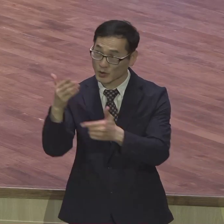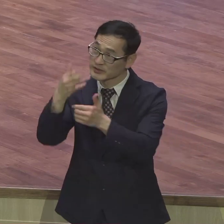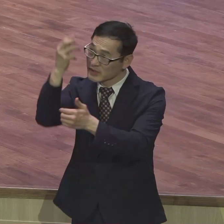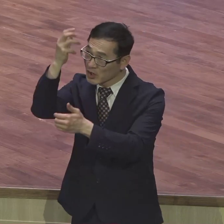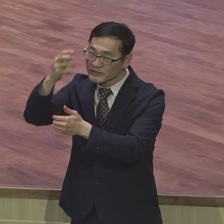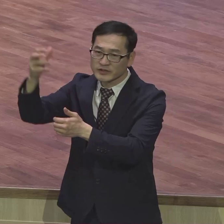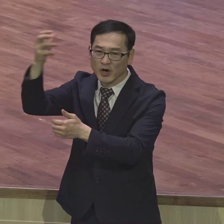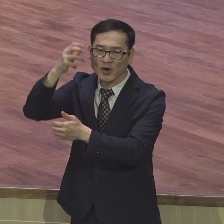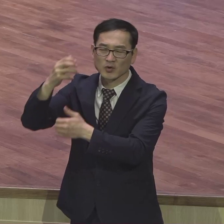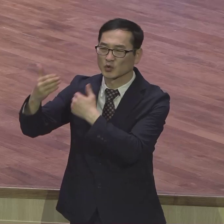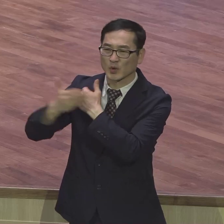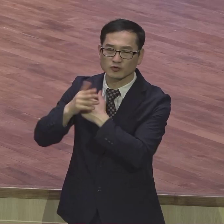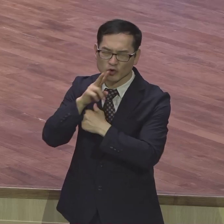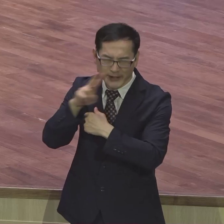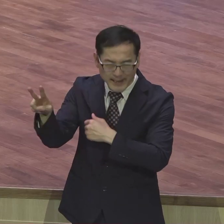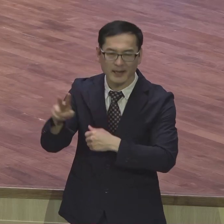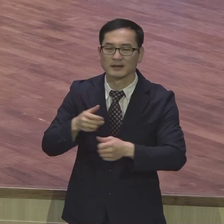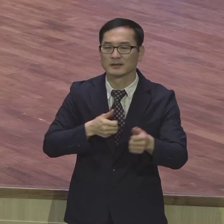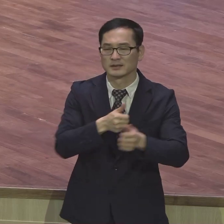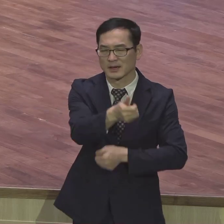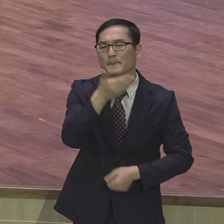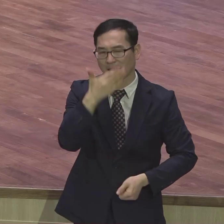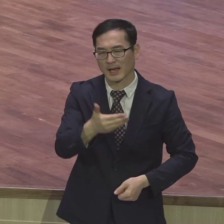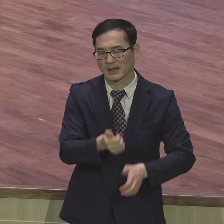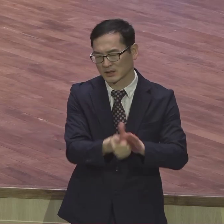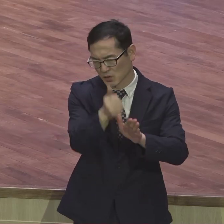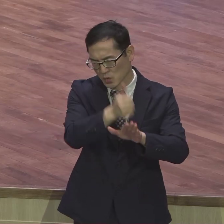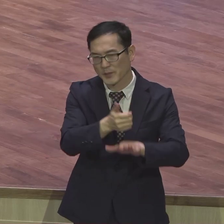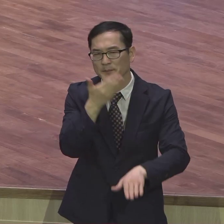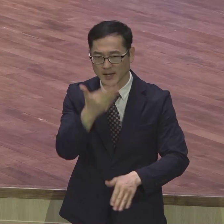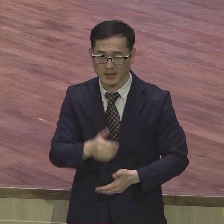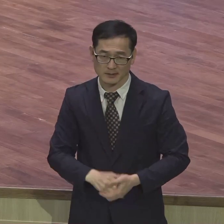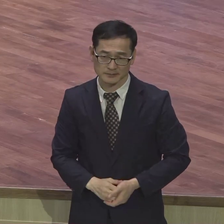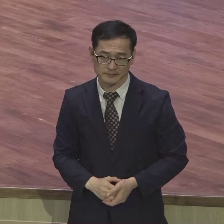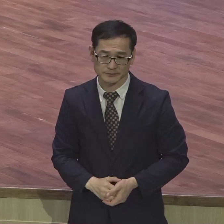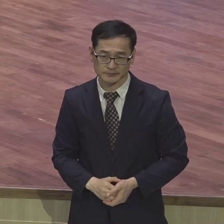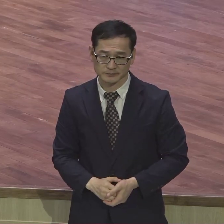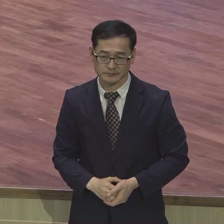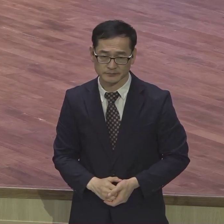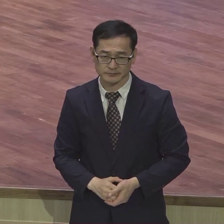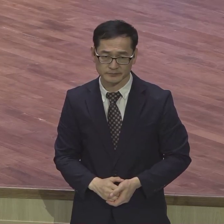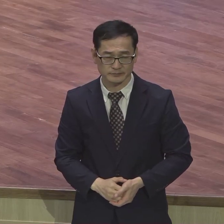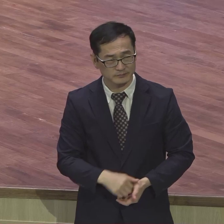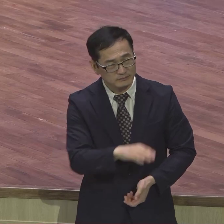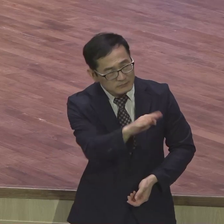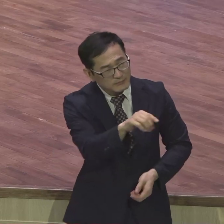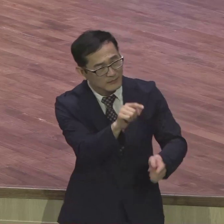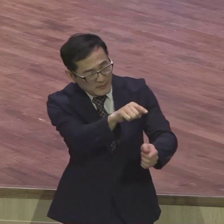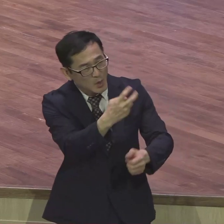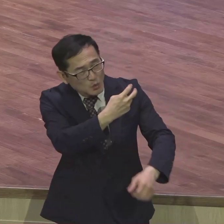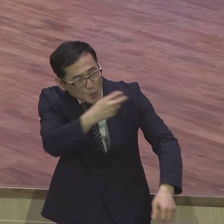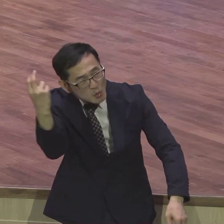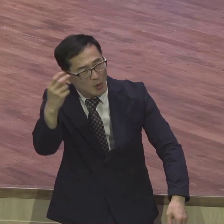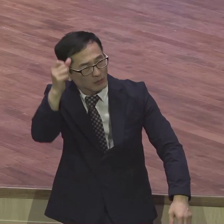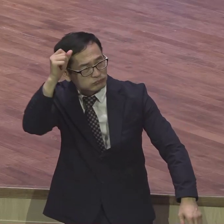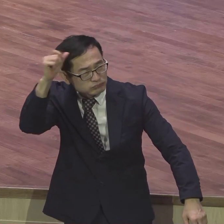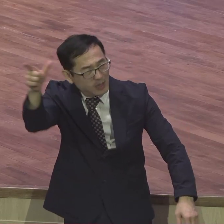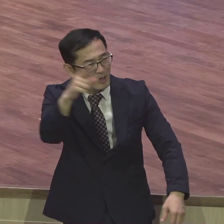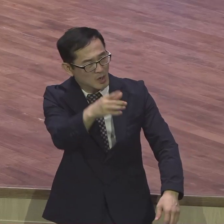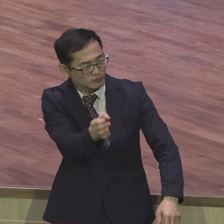붙잡으시기 바랍니다 누가 봐도 우리 부장님은 정말 똑똑해서 학벌 좋아서 돈이 많아서 그게 아니고